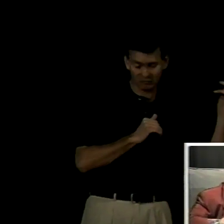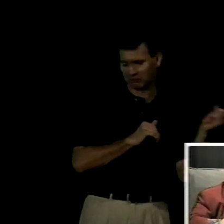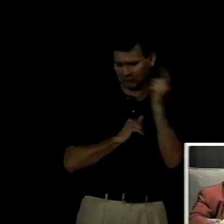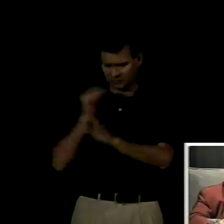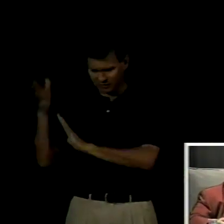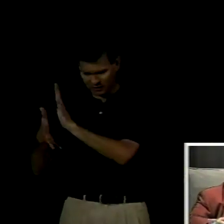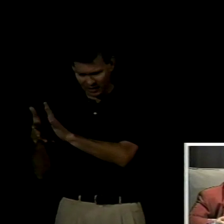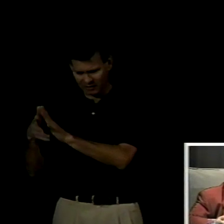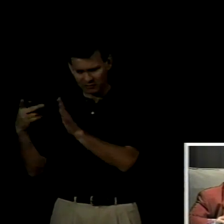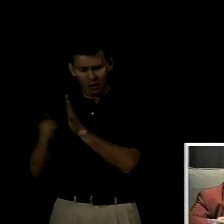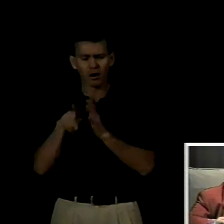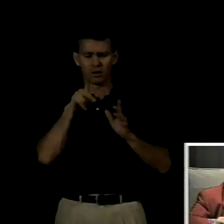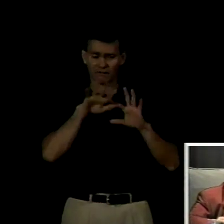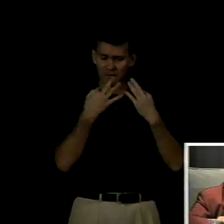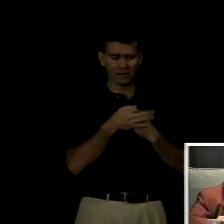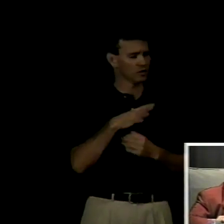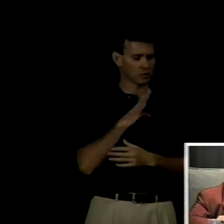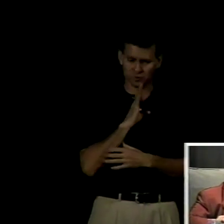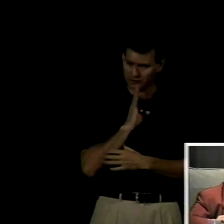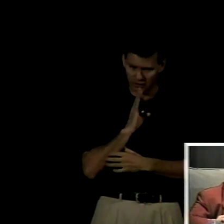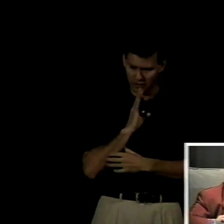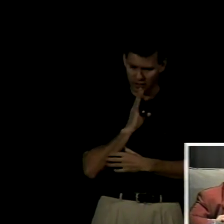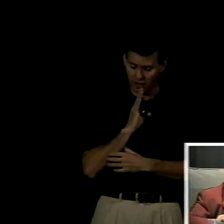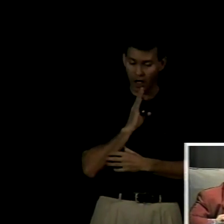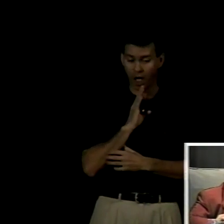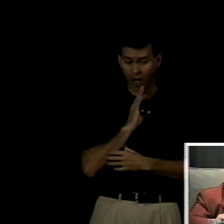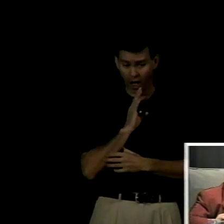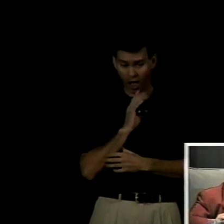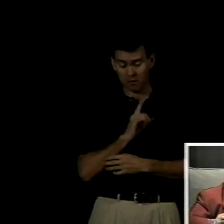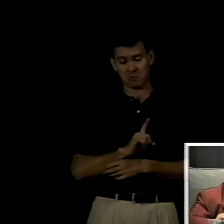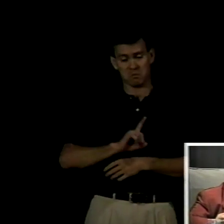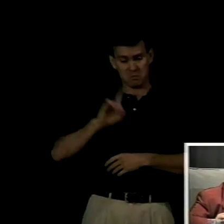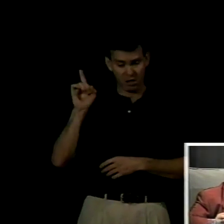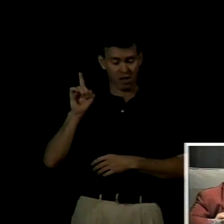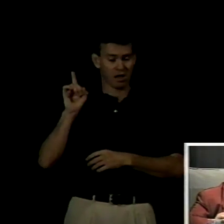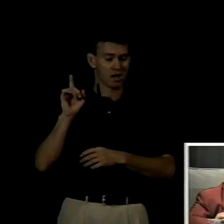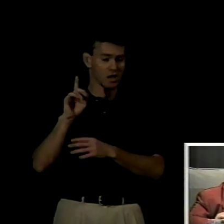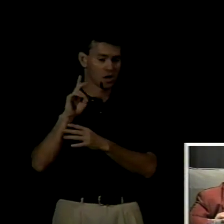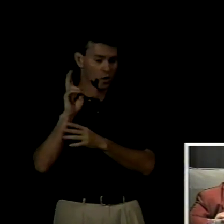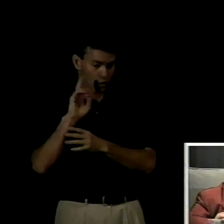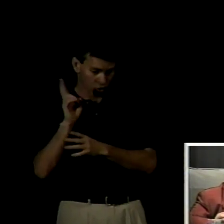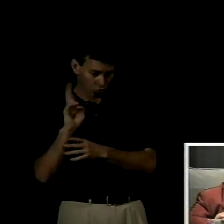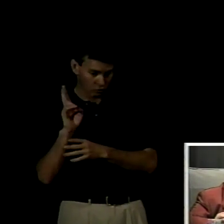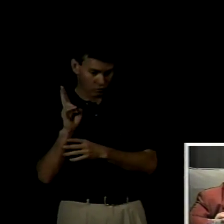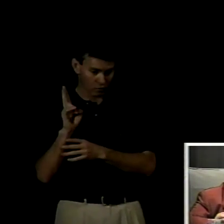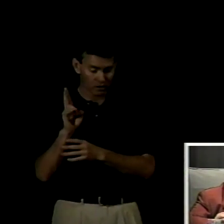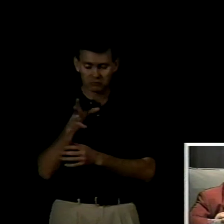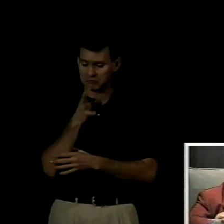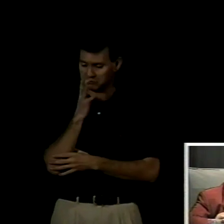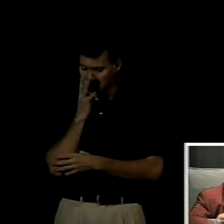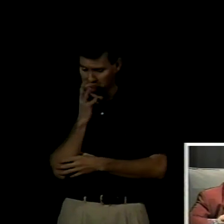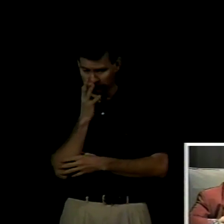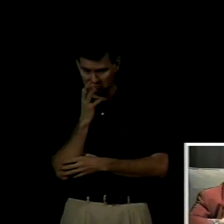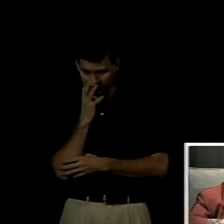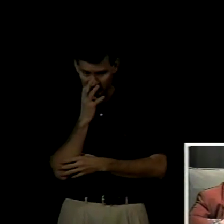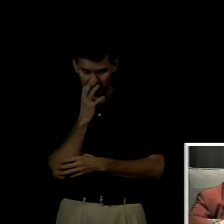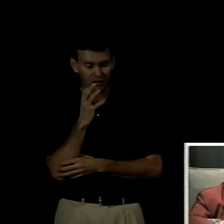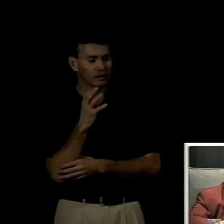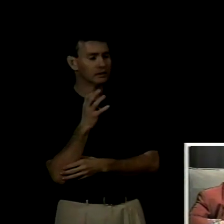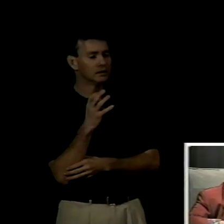en el caso del uruguay las características altamente ventajosas que tuvo en un inicio esta puesta en práctica de una educación bilingüe para